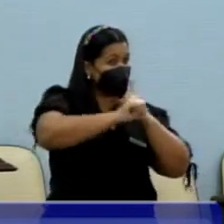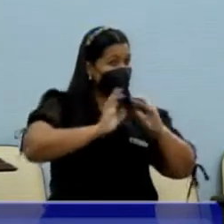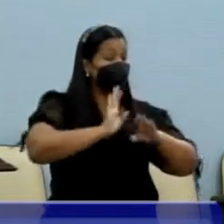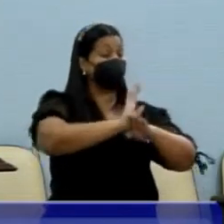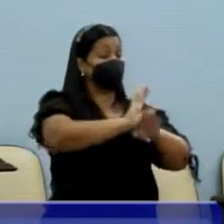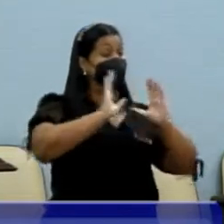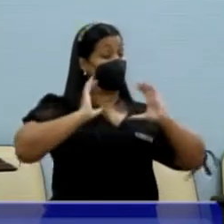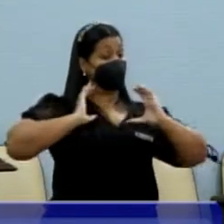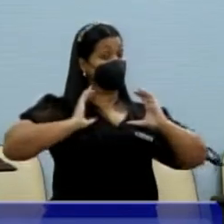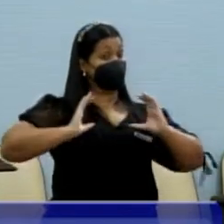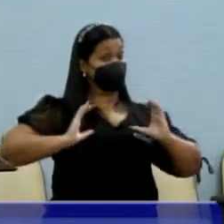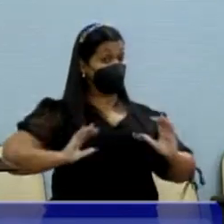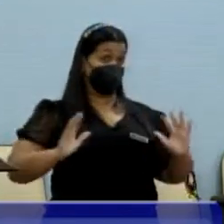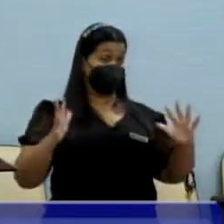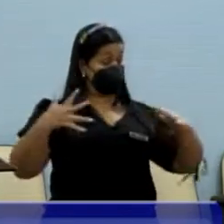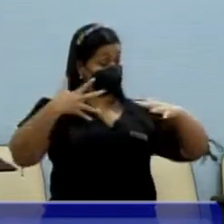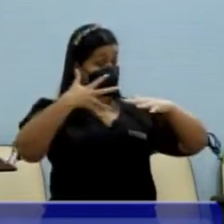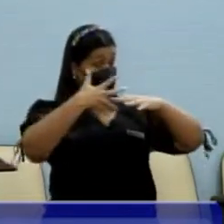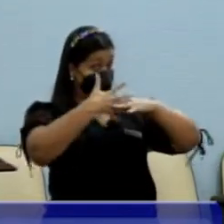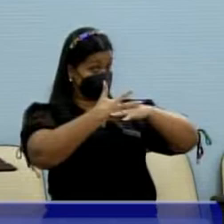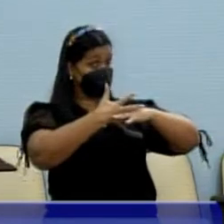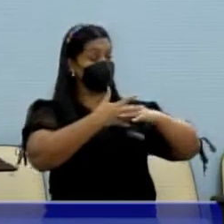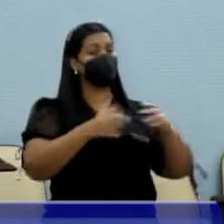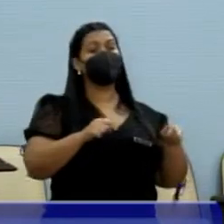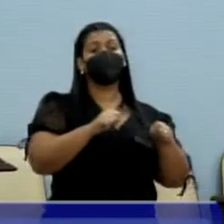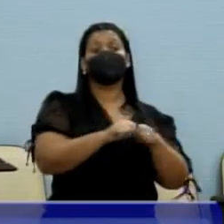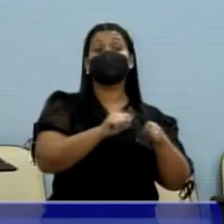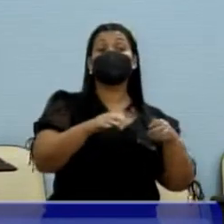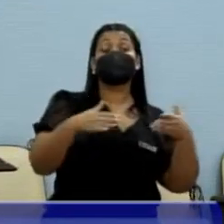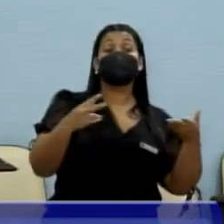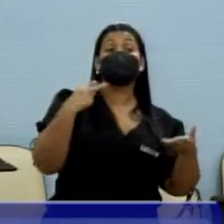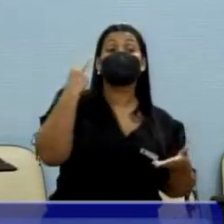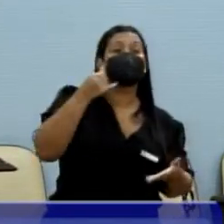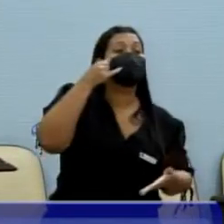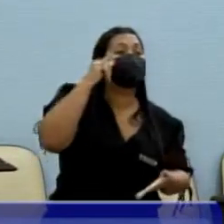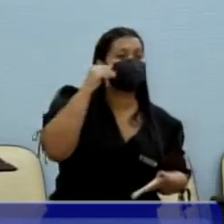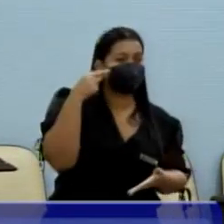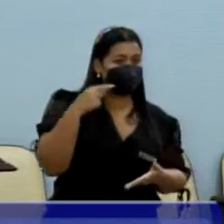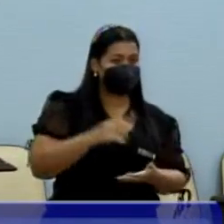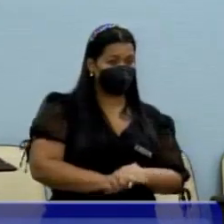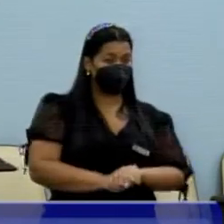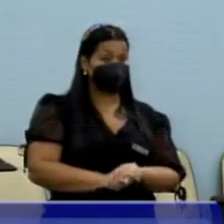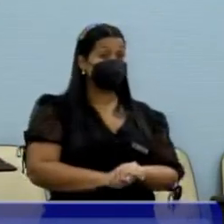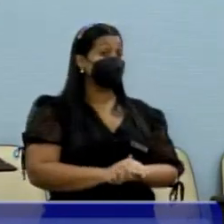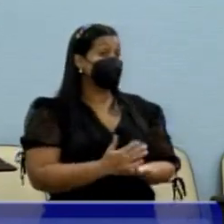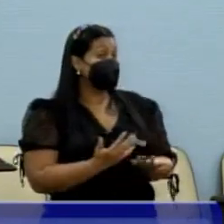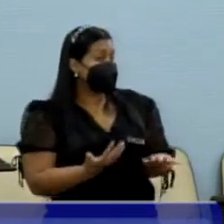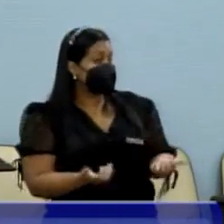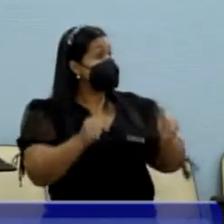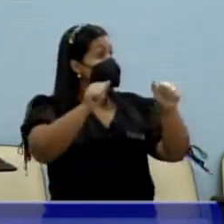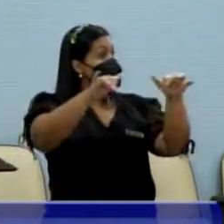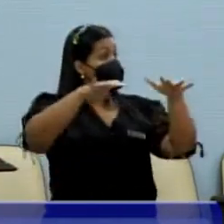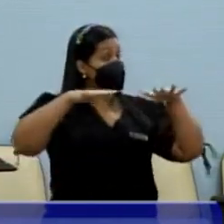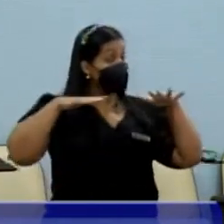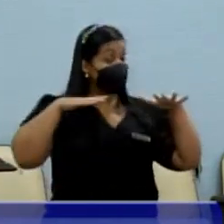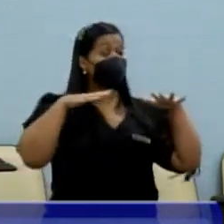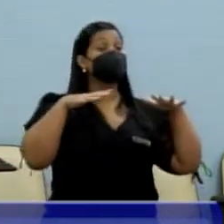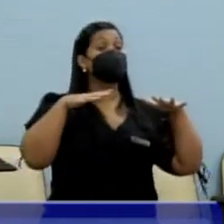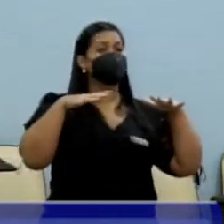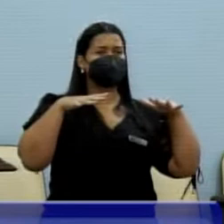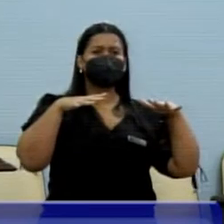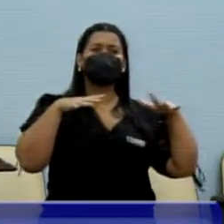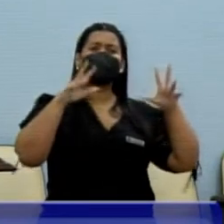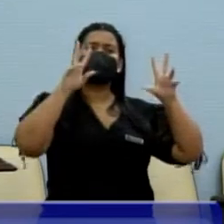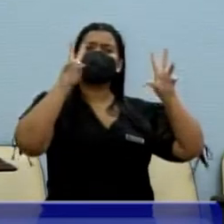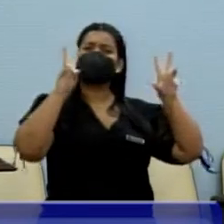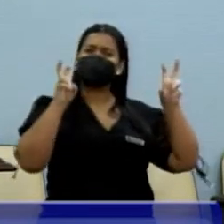da cidadania aliás, presidida pelo vereador Cabo Júlio, uma audiência pública com